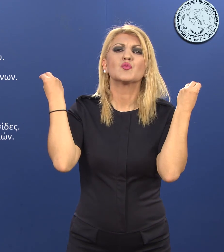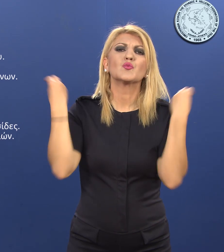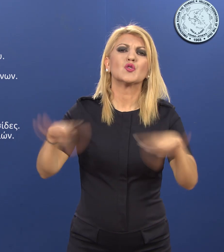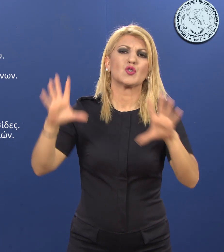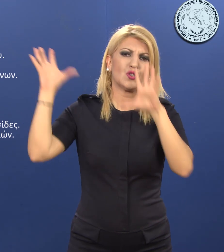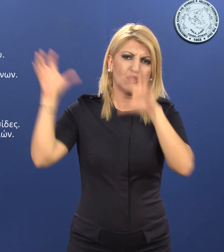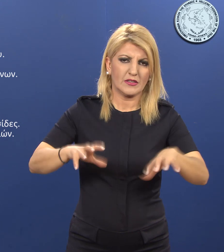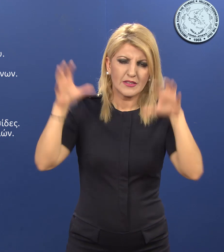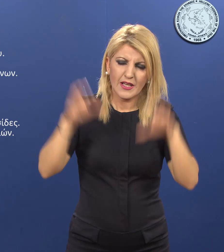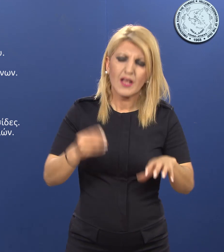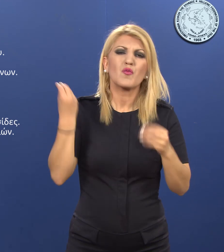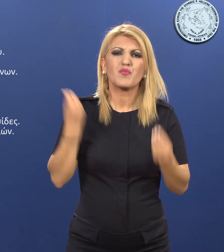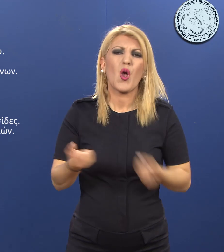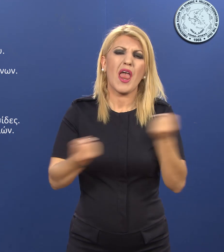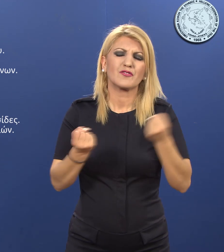προτιμήστε τα μέσα μαζικής μεταφοράς.